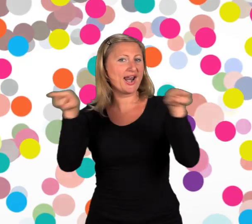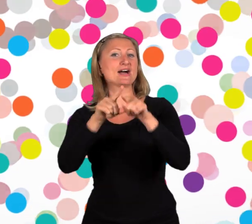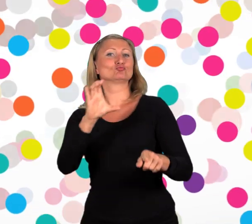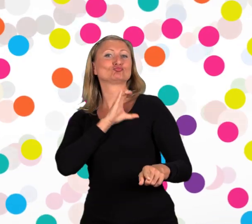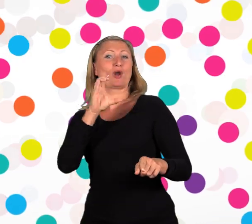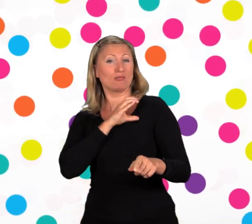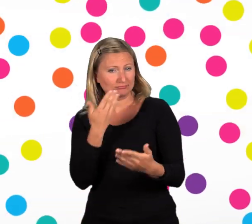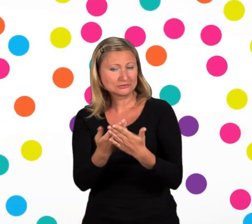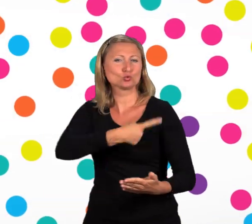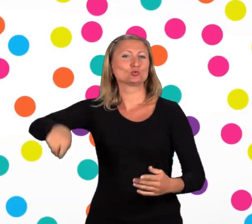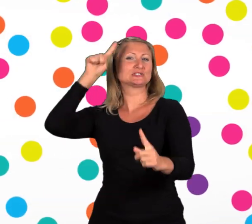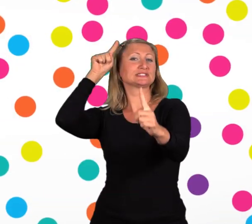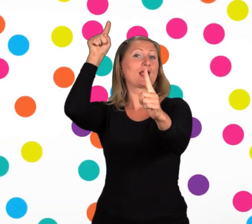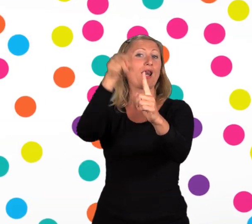Chancen Das ist unser Ziel